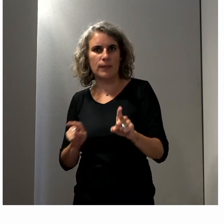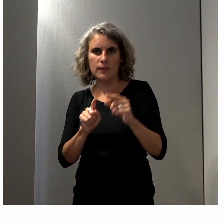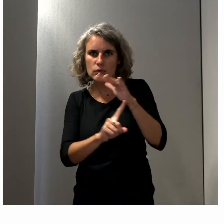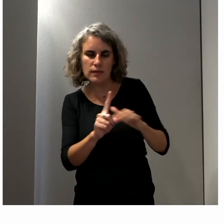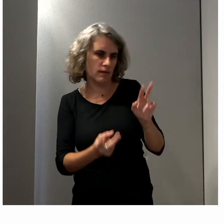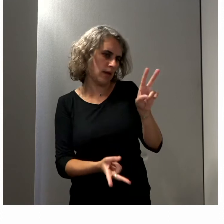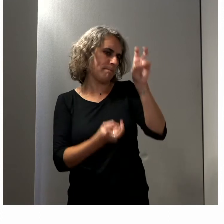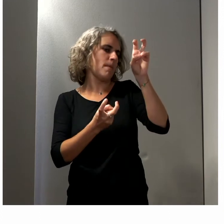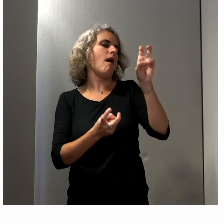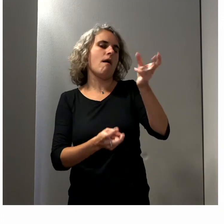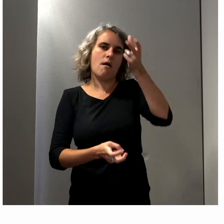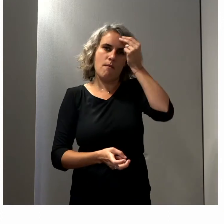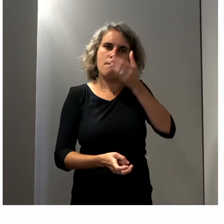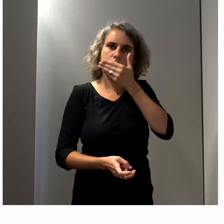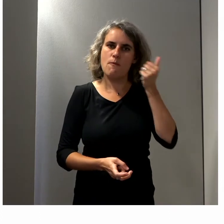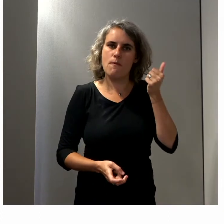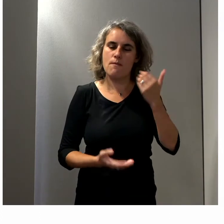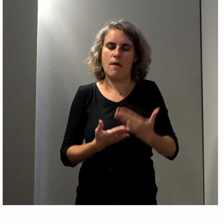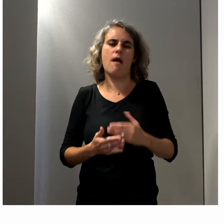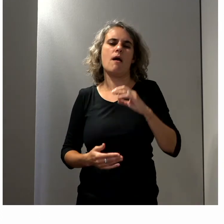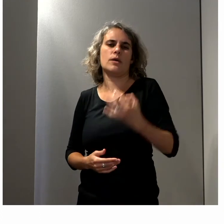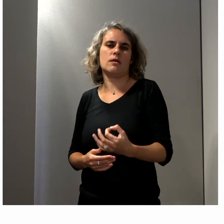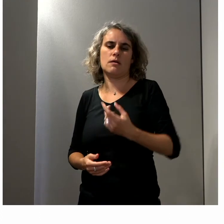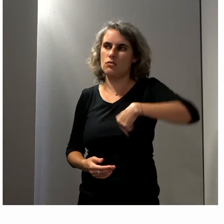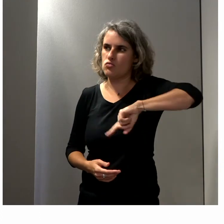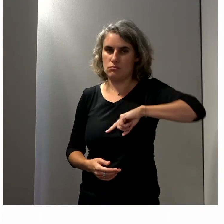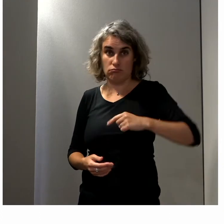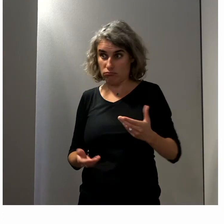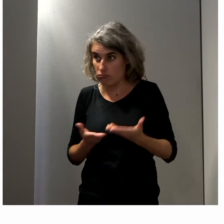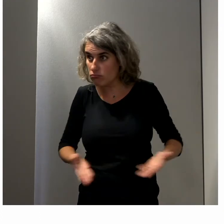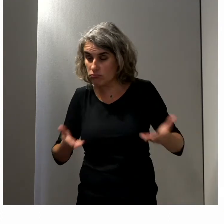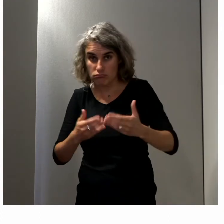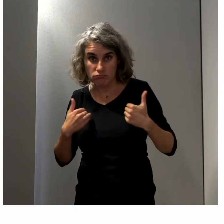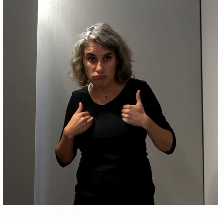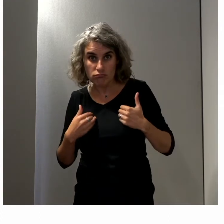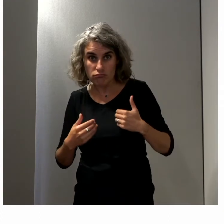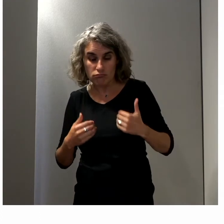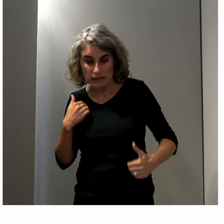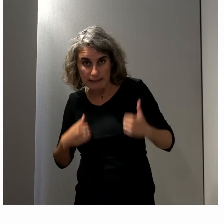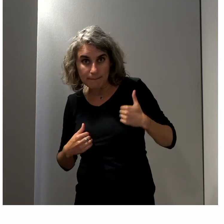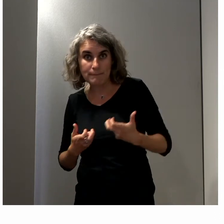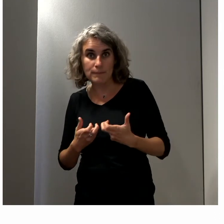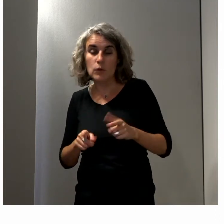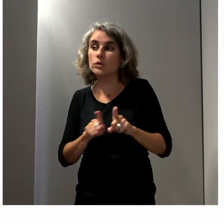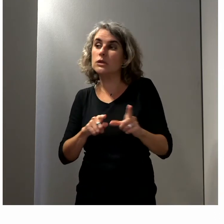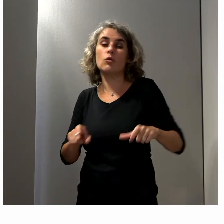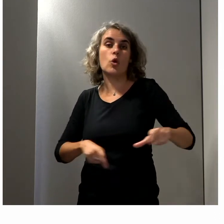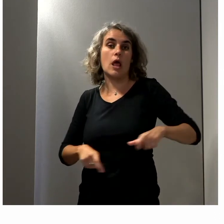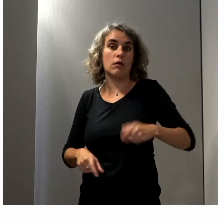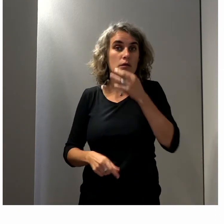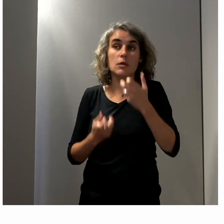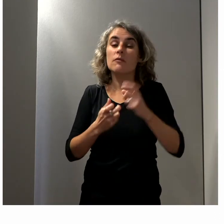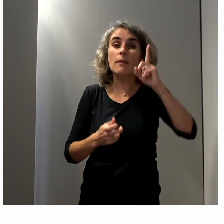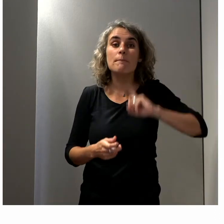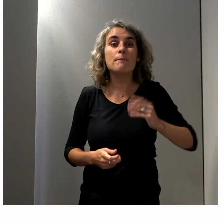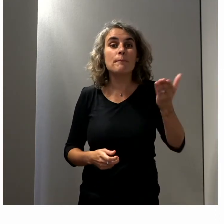société. Et c'est un enjeu qui nous touche, nous, personne n'est capé, mais également, comme l'a dit Pierre-Denisio, par exemple, les femmes.